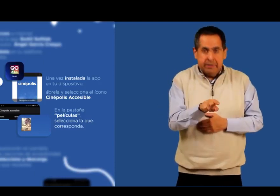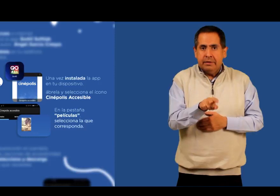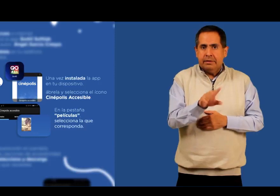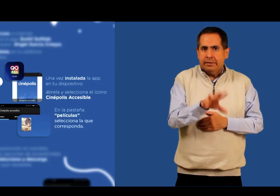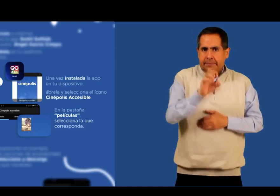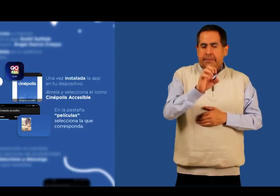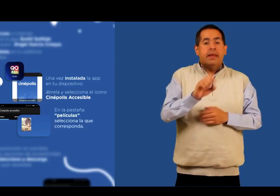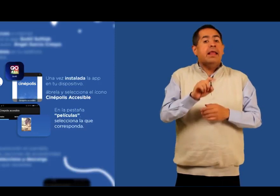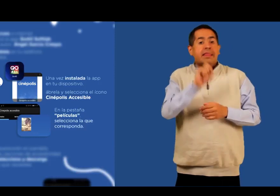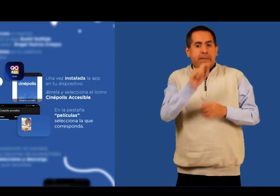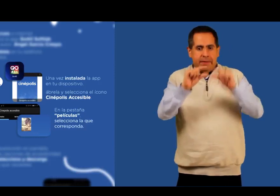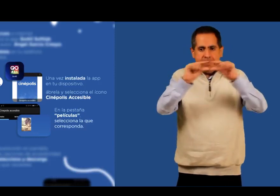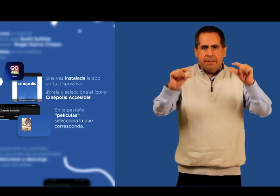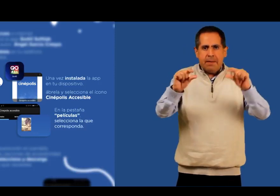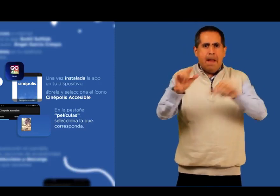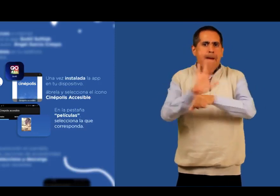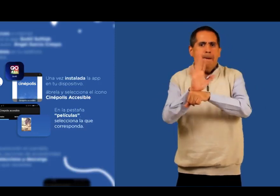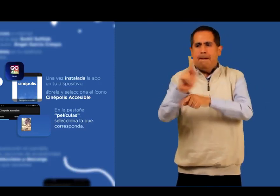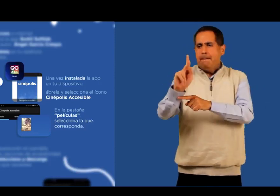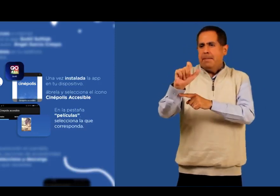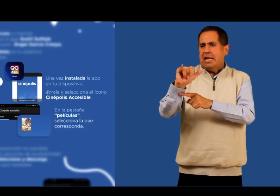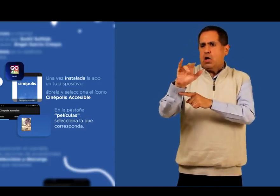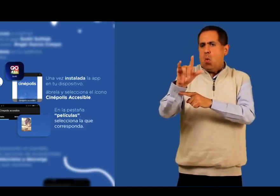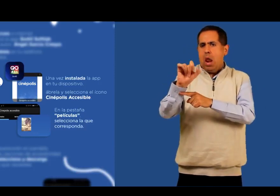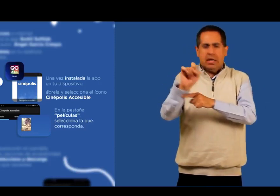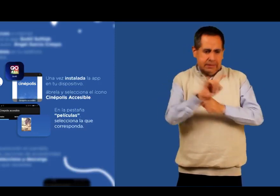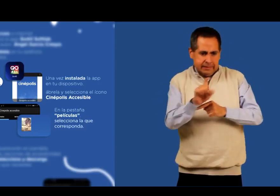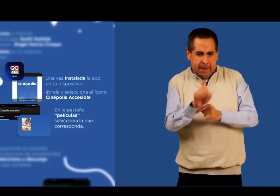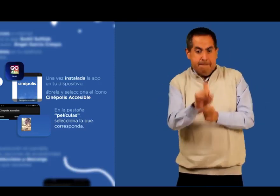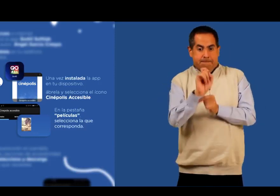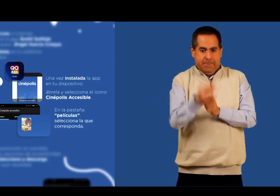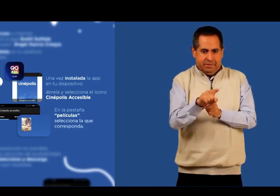En la pestaña Películas, selecciona la que corresponda.